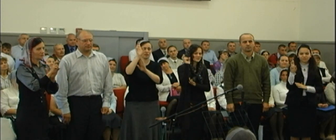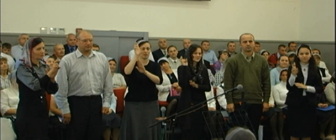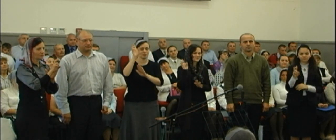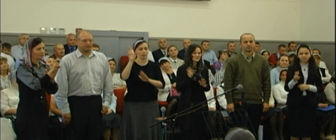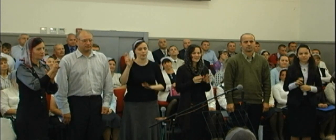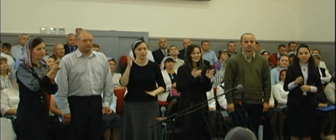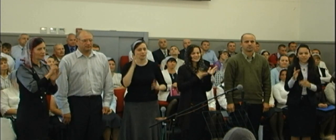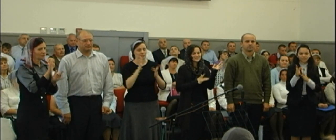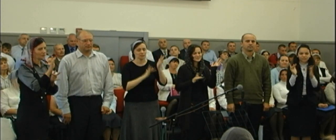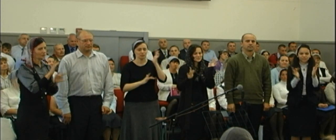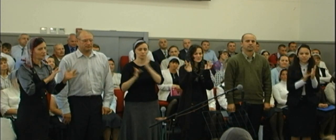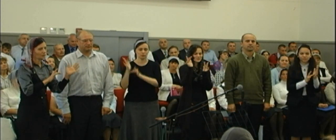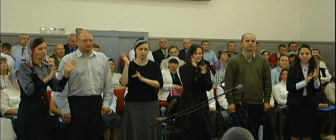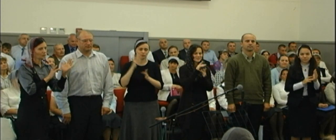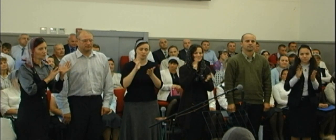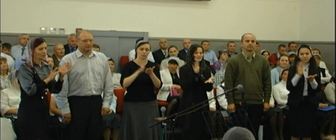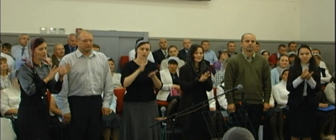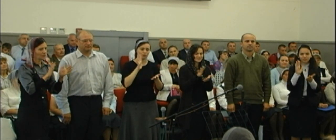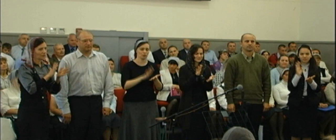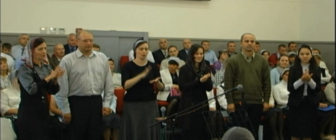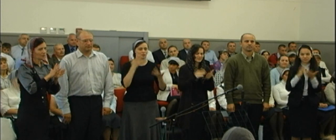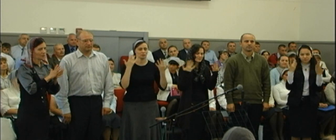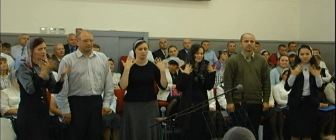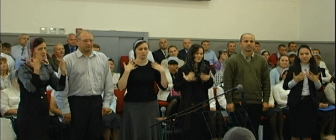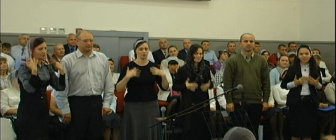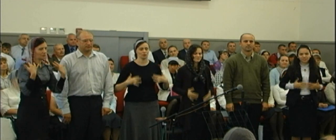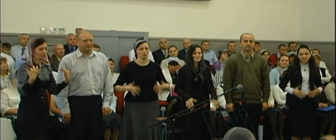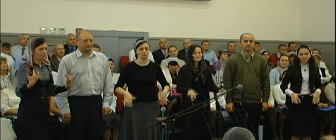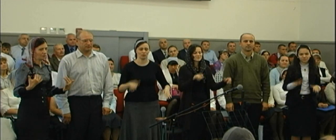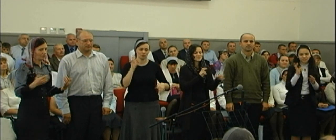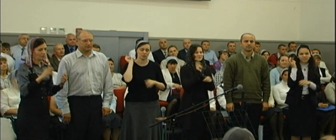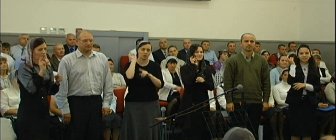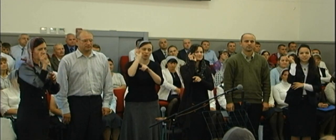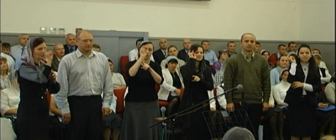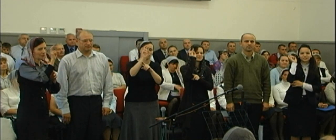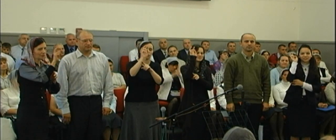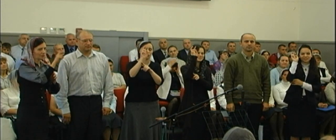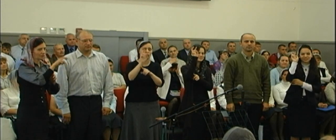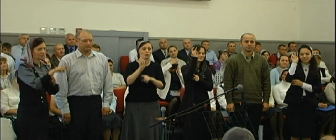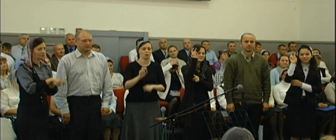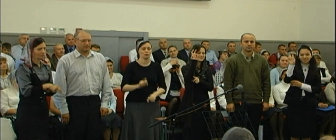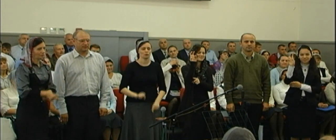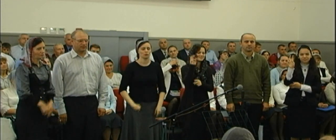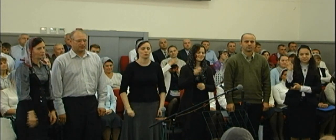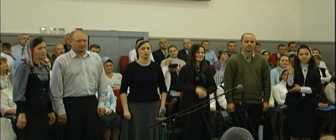К Иисусу в запачканном платье прийти?